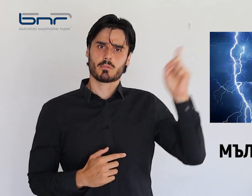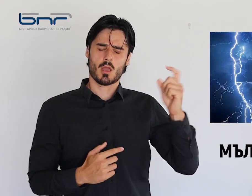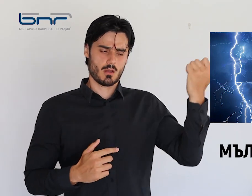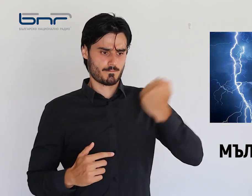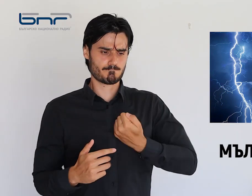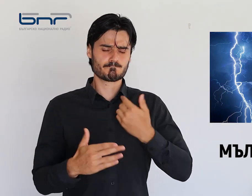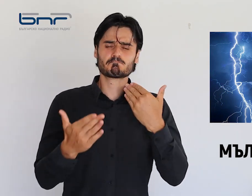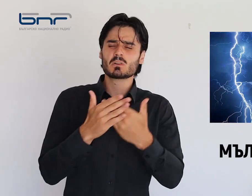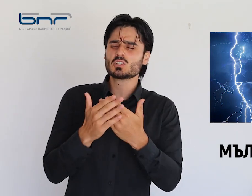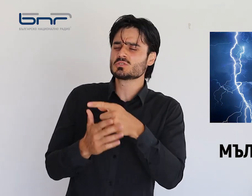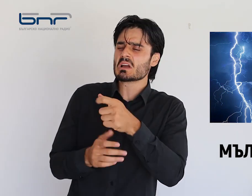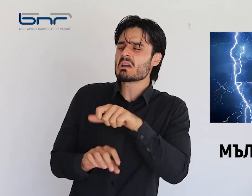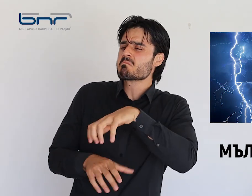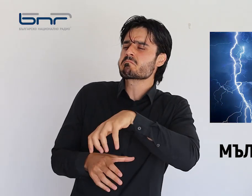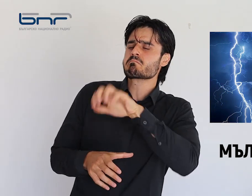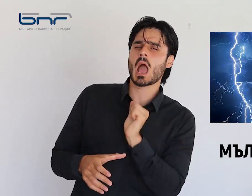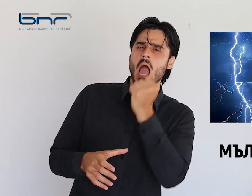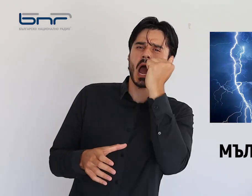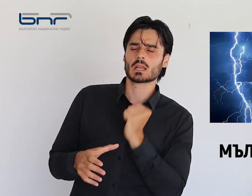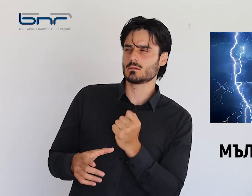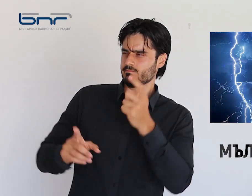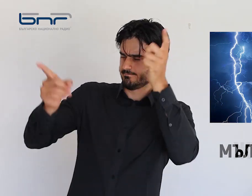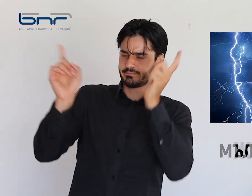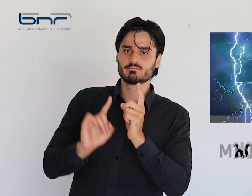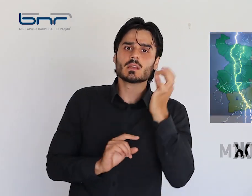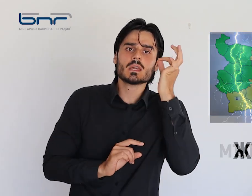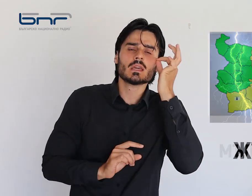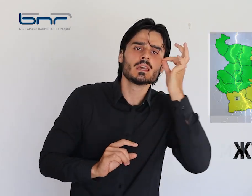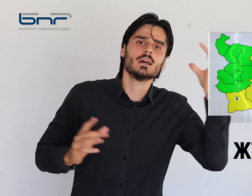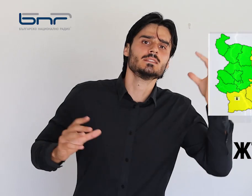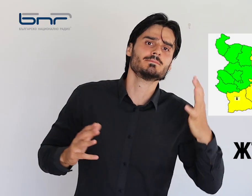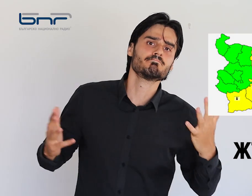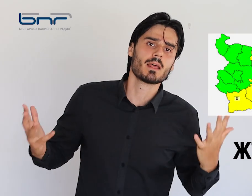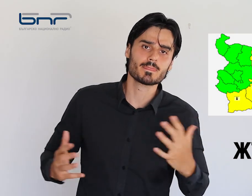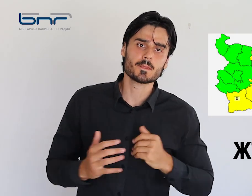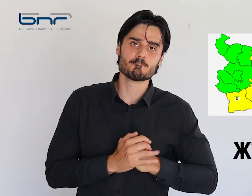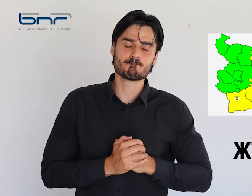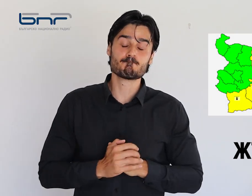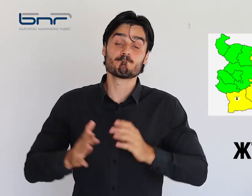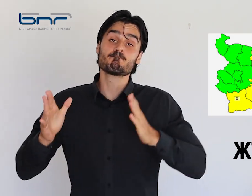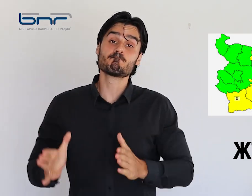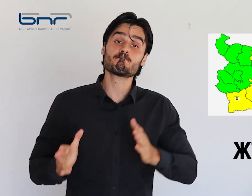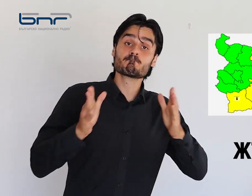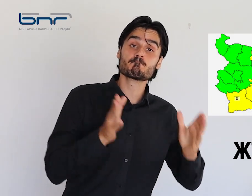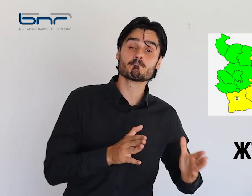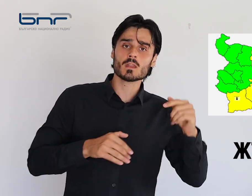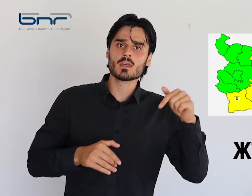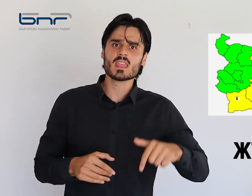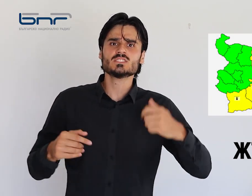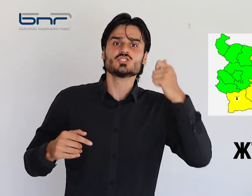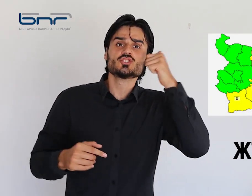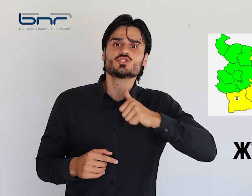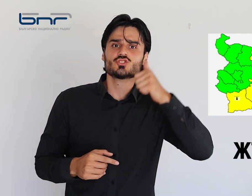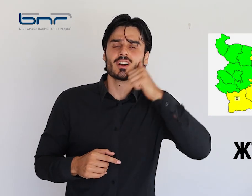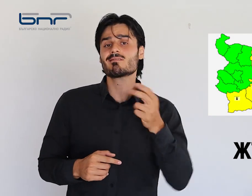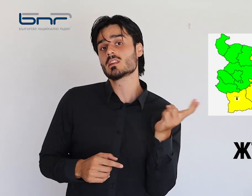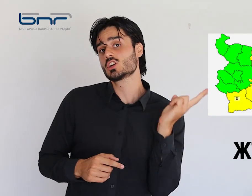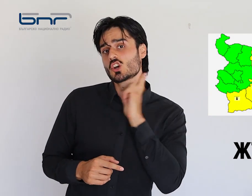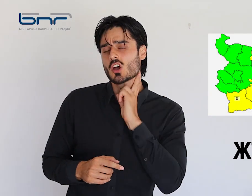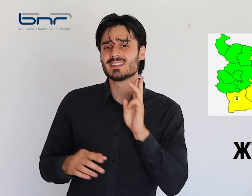за близко заведение на централния флащ в Бургас. Предупреждение с жълт код за горещо време е в сила за днес за 13 области.